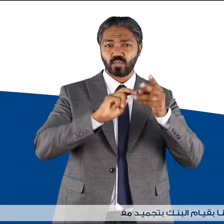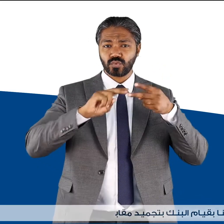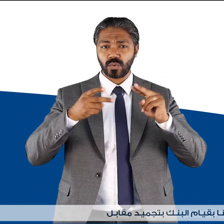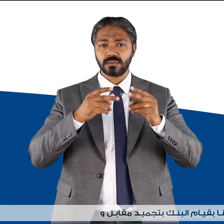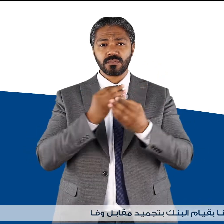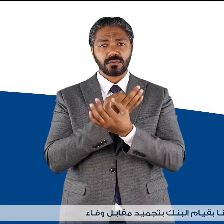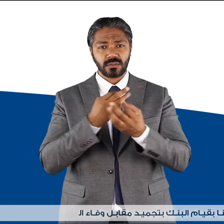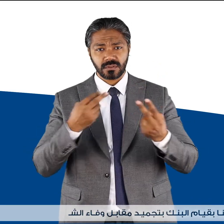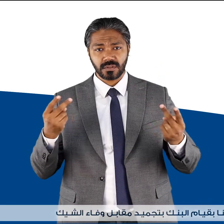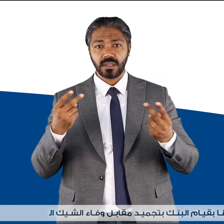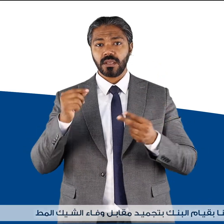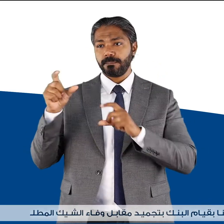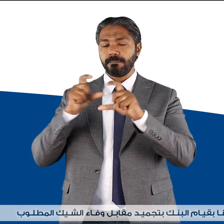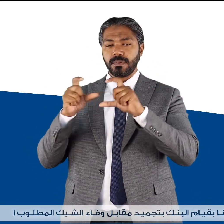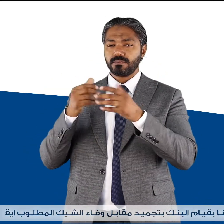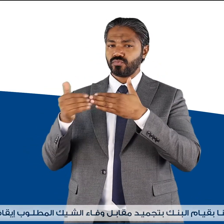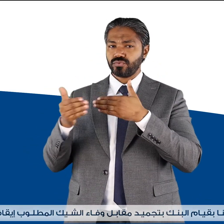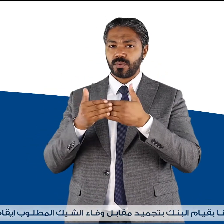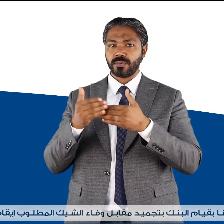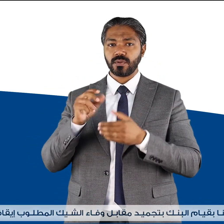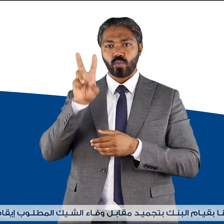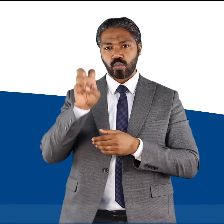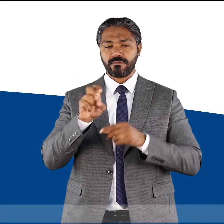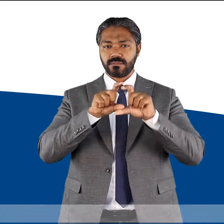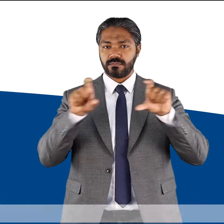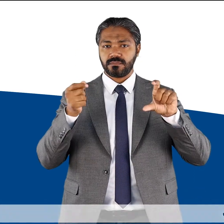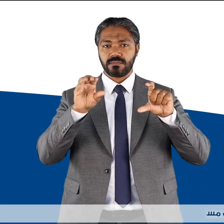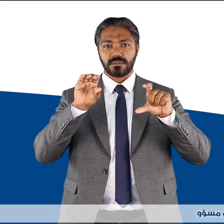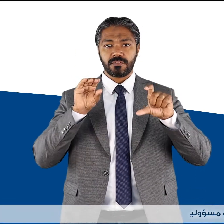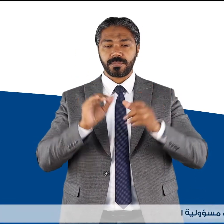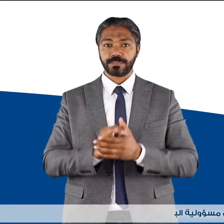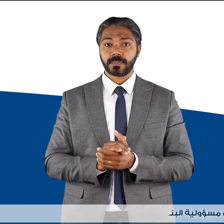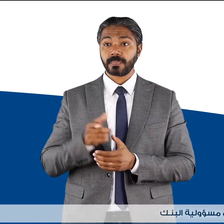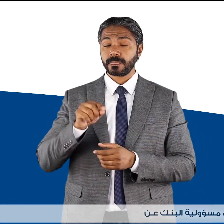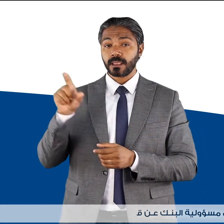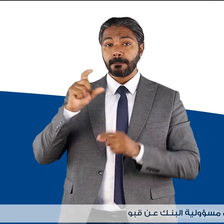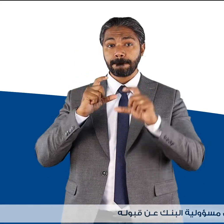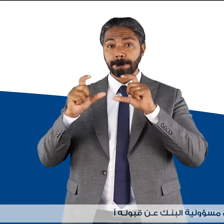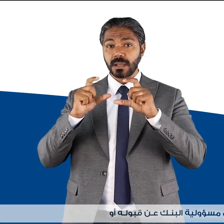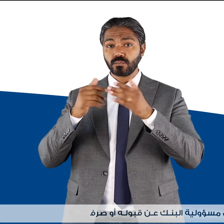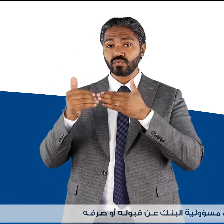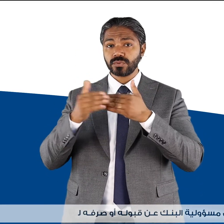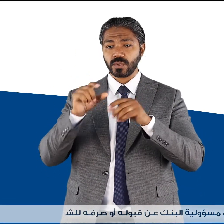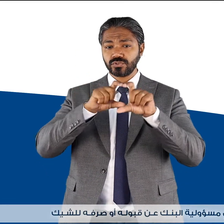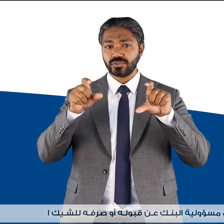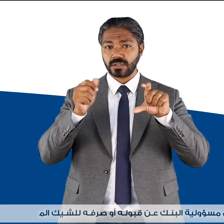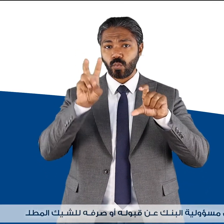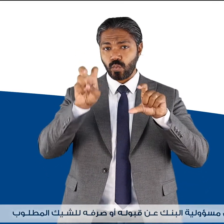مقابل وفاء الشيك المطلوب إيقاف صرفه كما نخلي مسؤولية البنك عن قبوله أو صرفه للشيك المطلوب